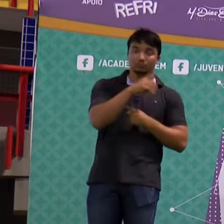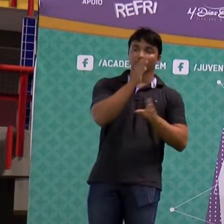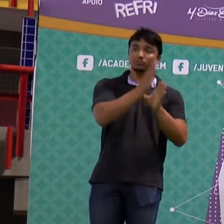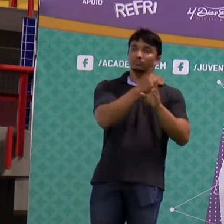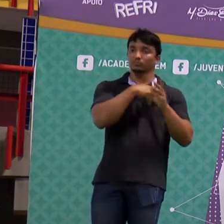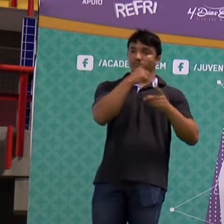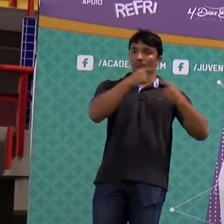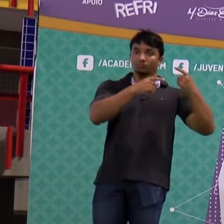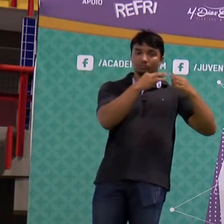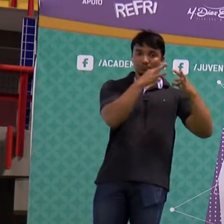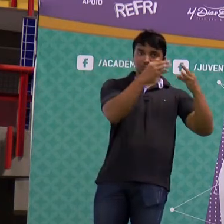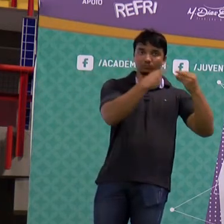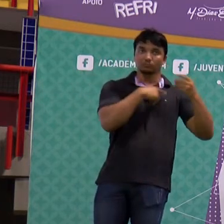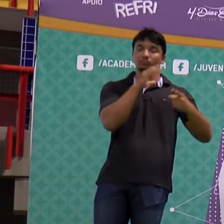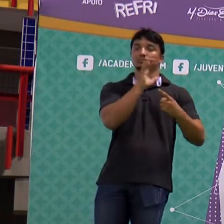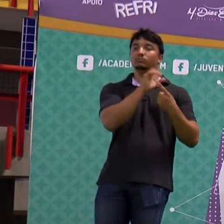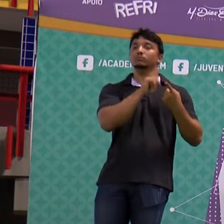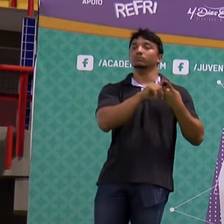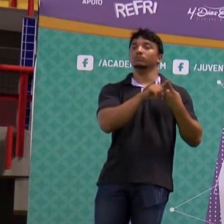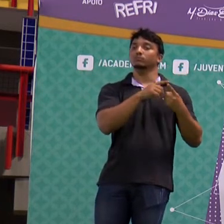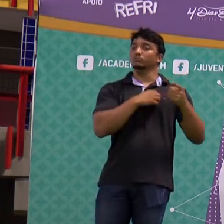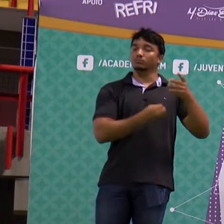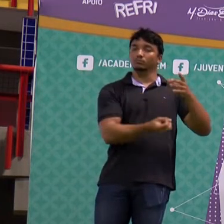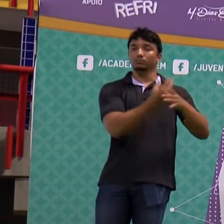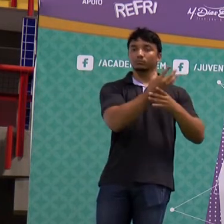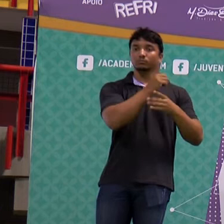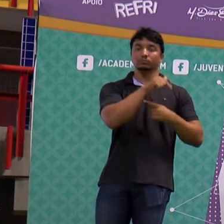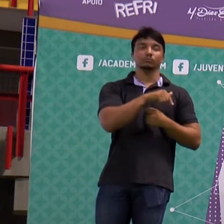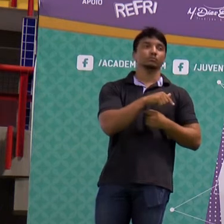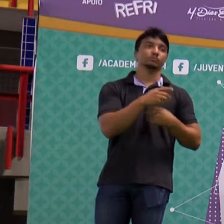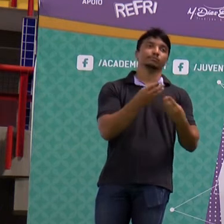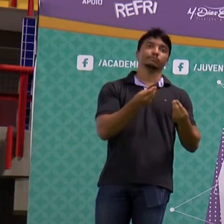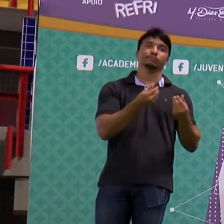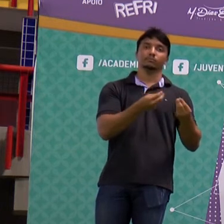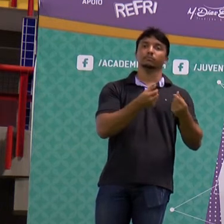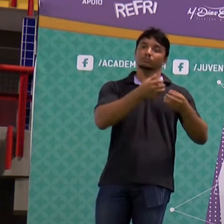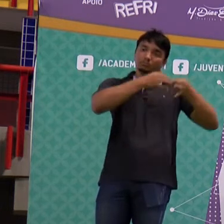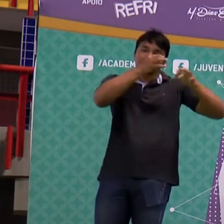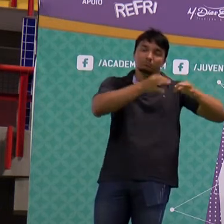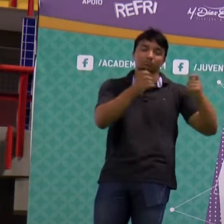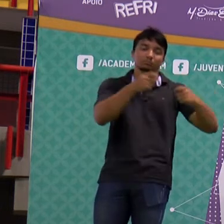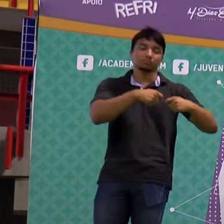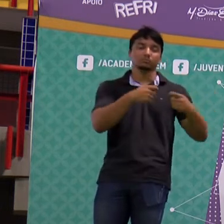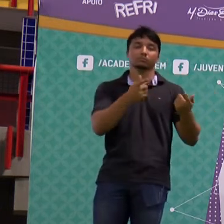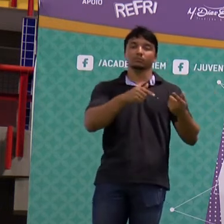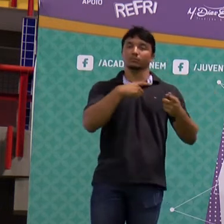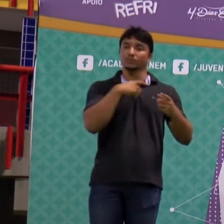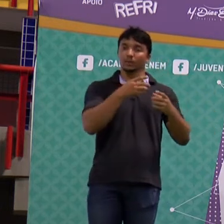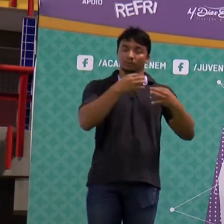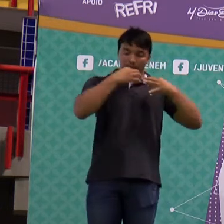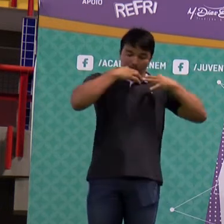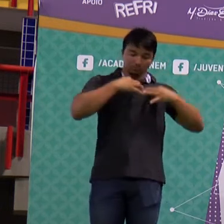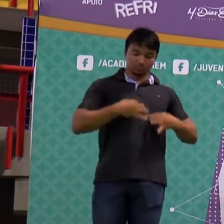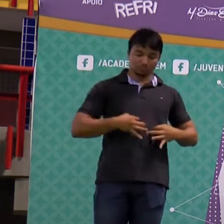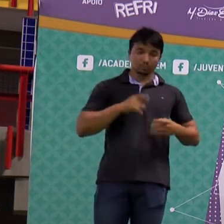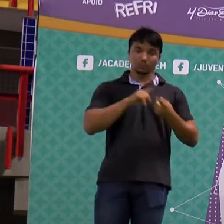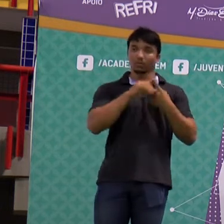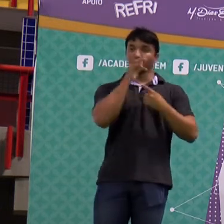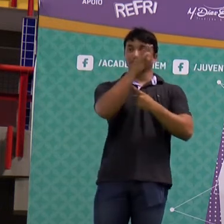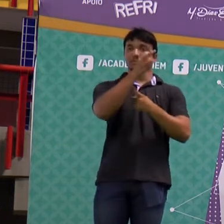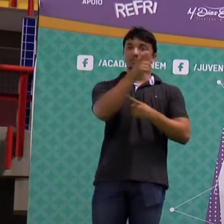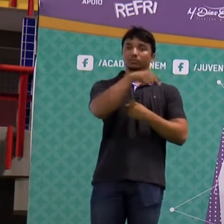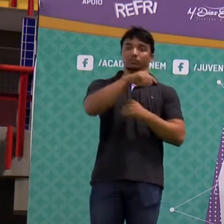públicas e atitudes que geram, garantem a integridade e o futuro de nossa